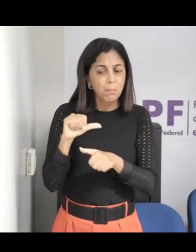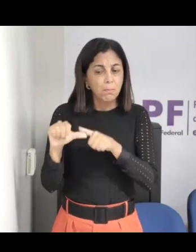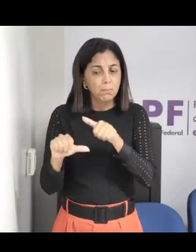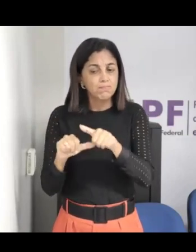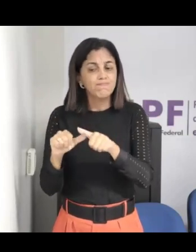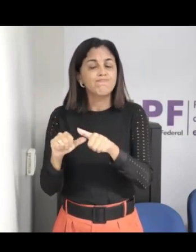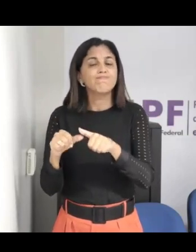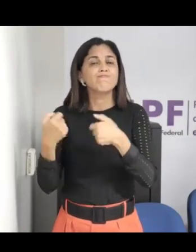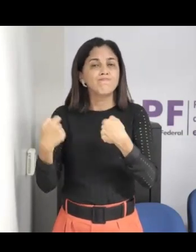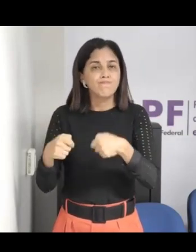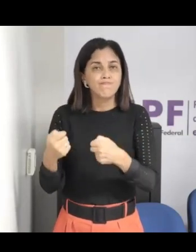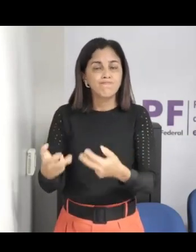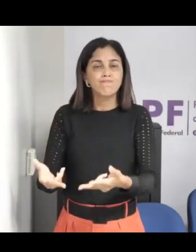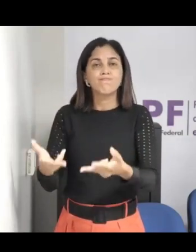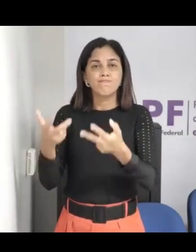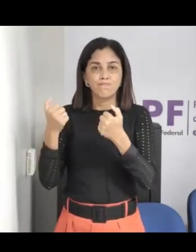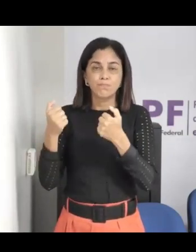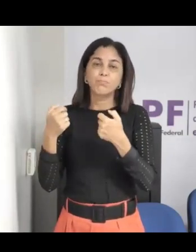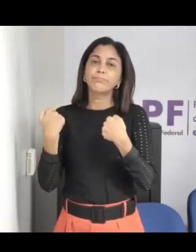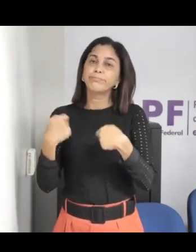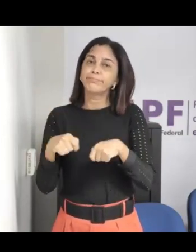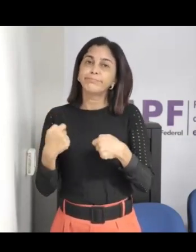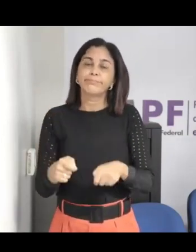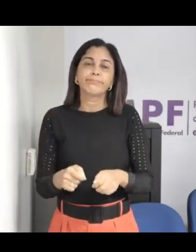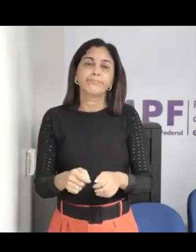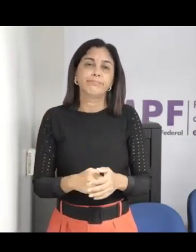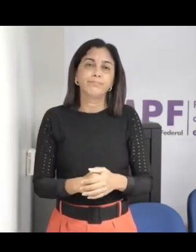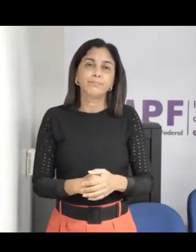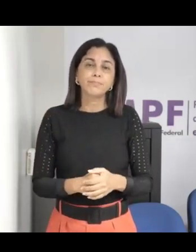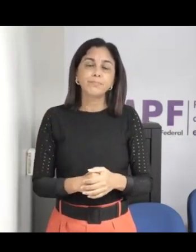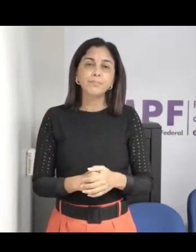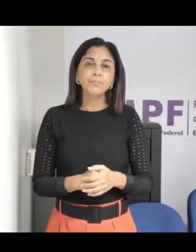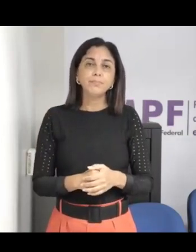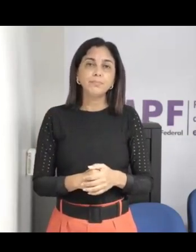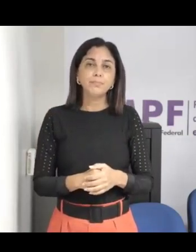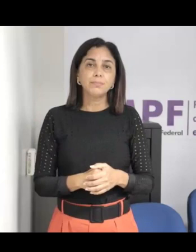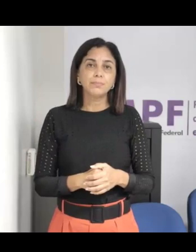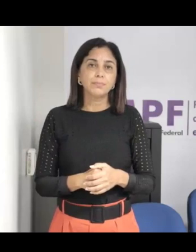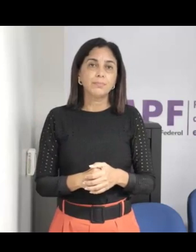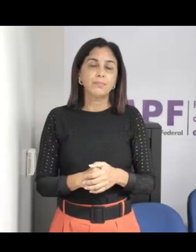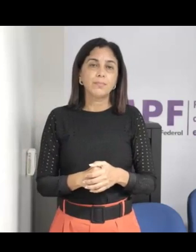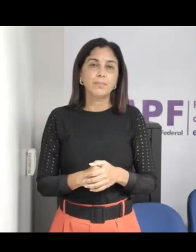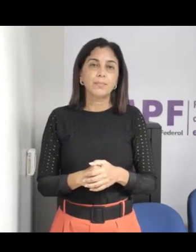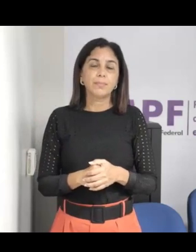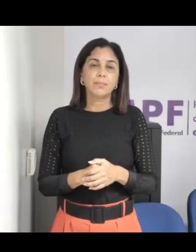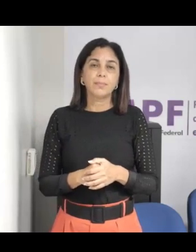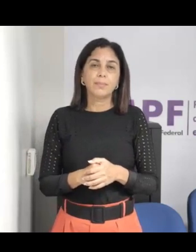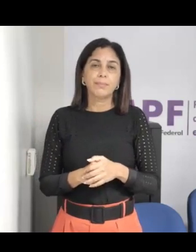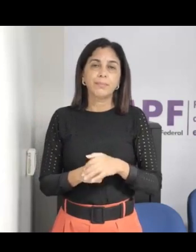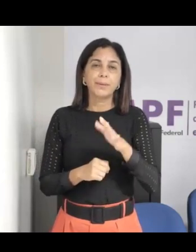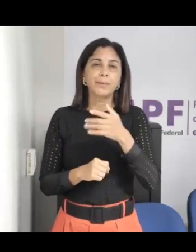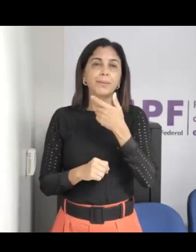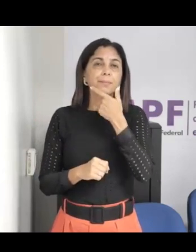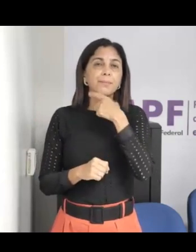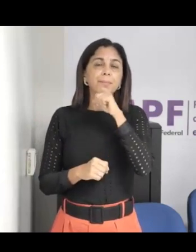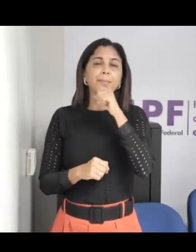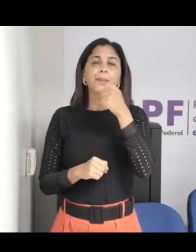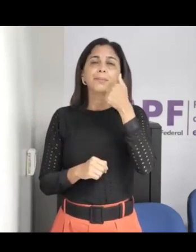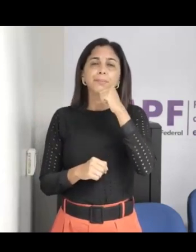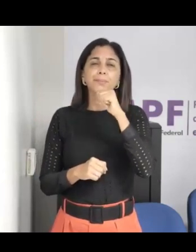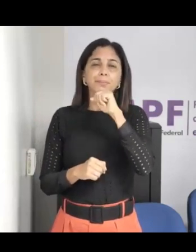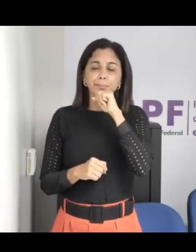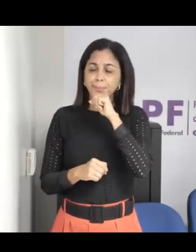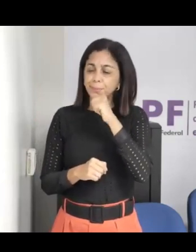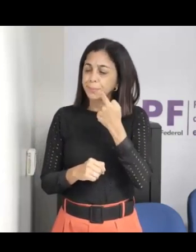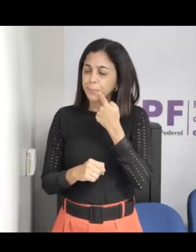que mudou bruscamente o comportamento de uma criança e são aqueles pais que não conversam, que não tem vínculo com os filhos,